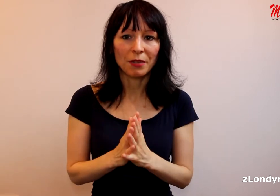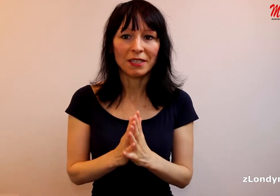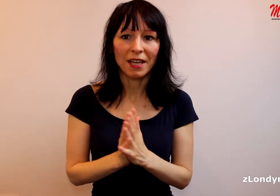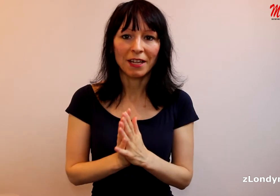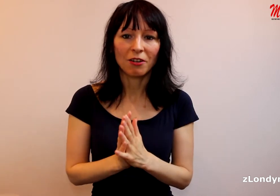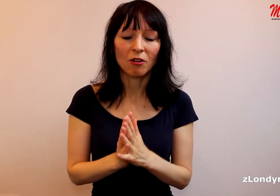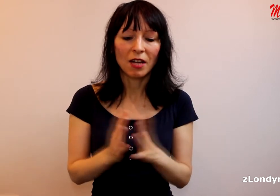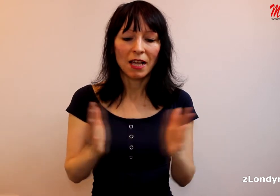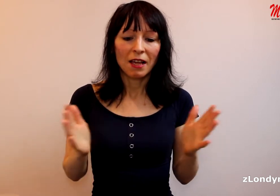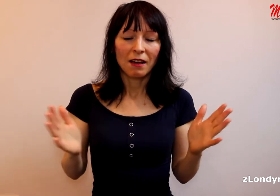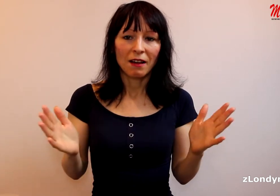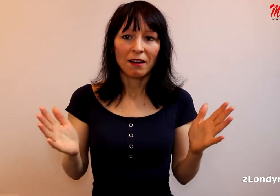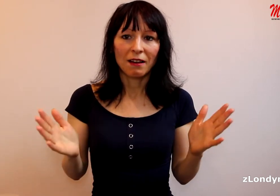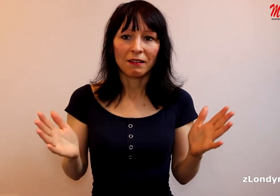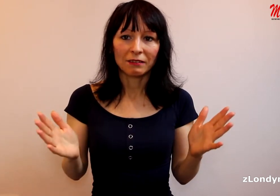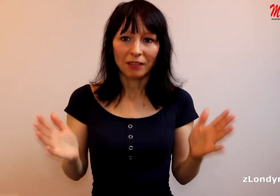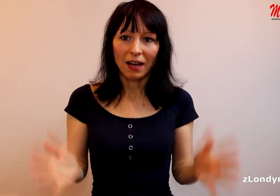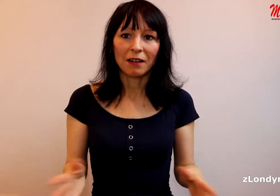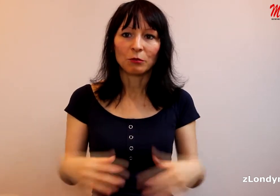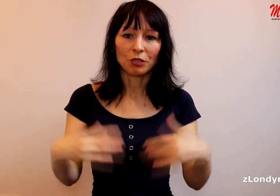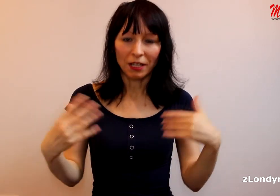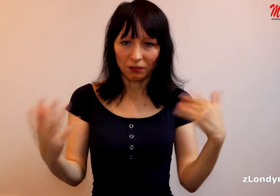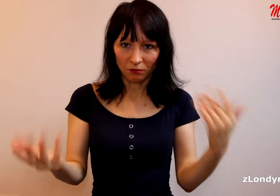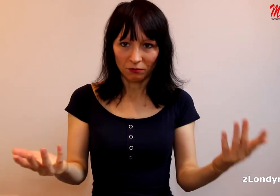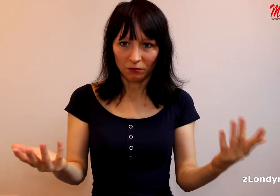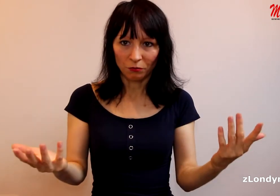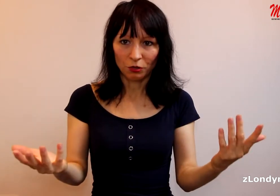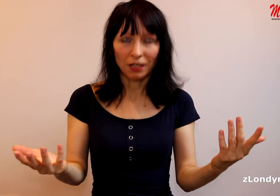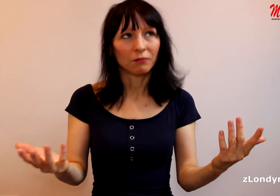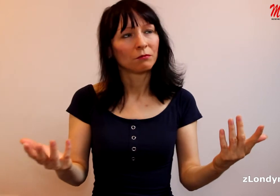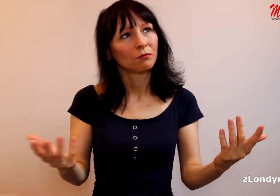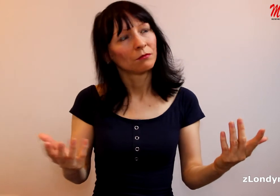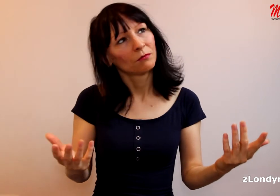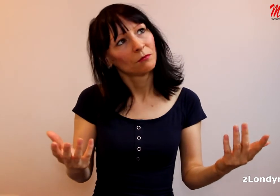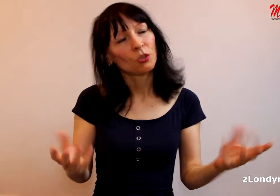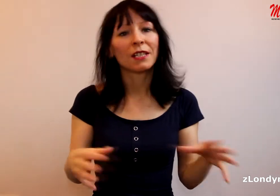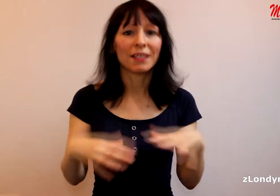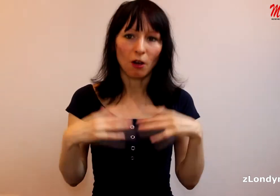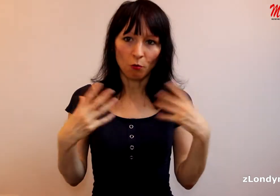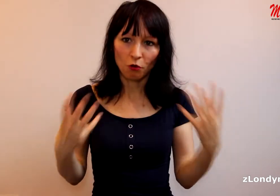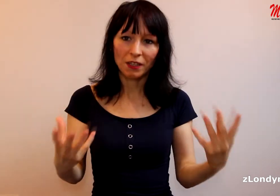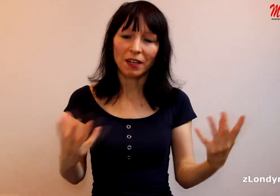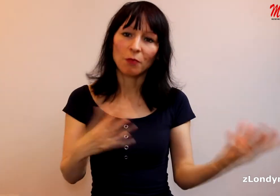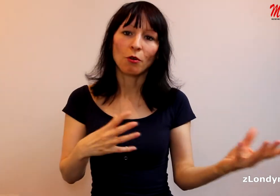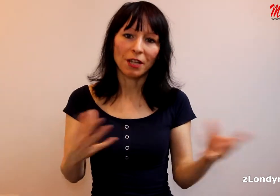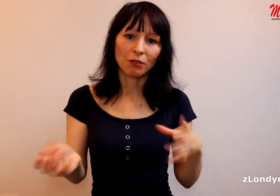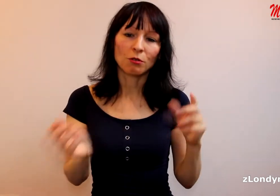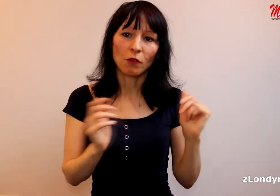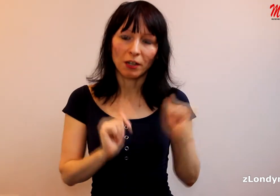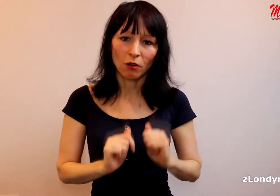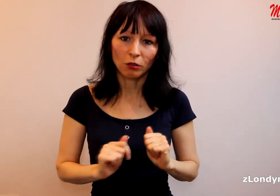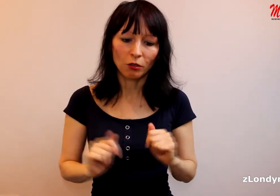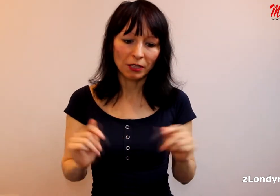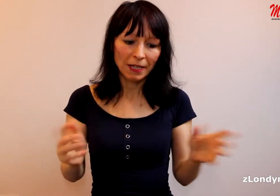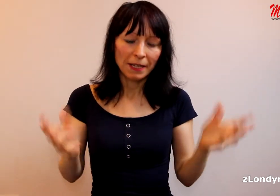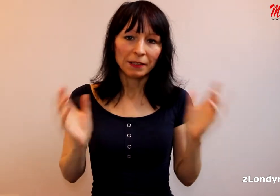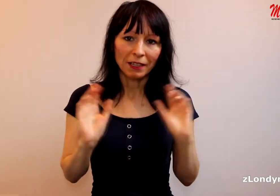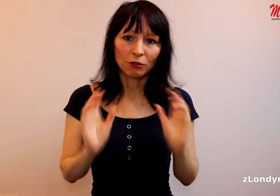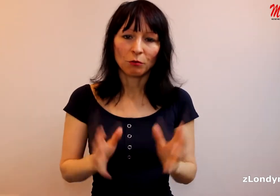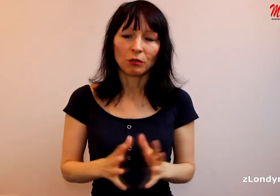prince Harryho a musel se omluvit, anebo odejít, on zvolil odchod, tak k tomu